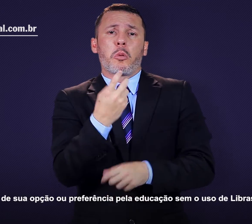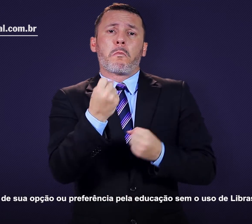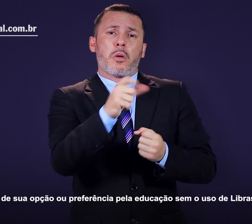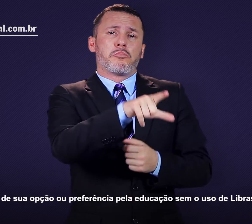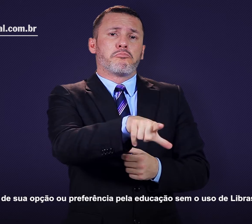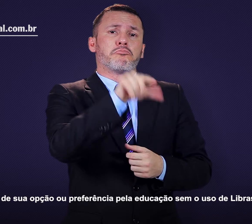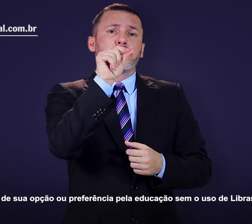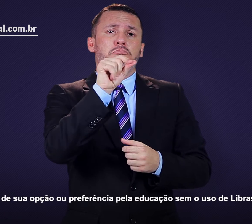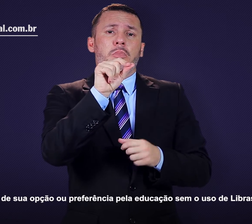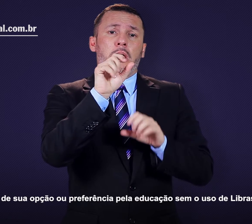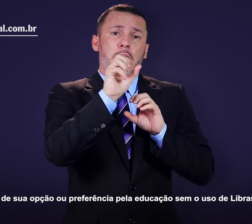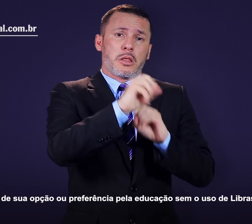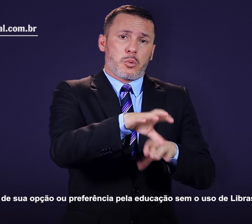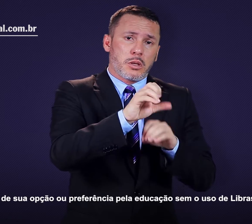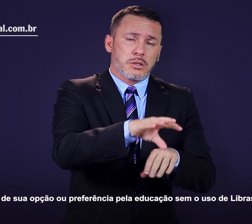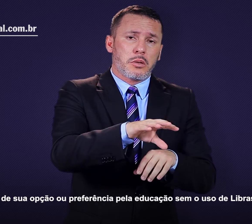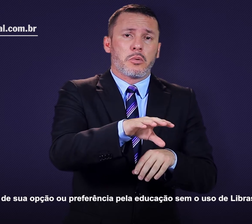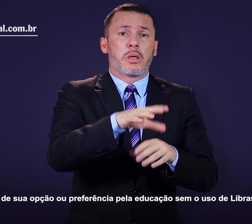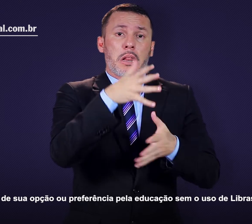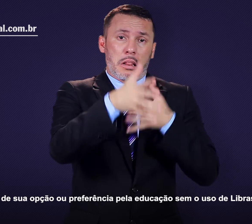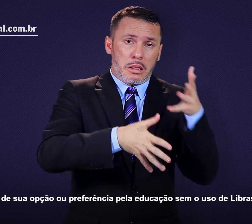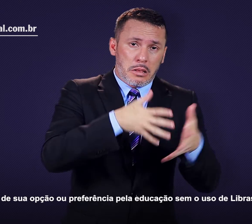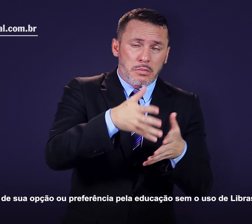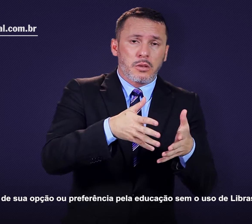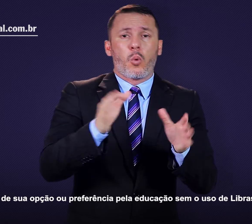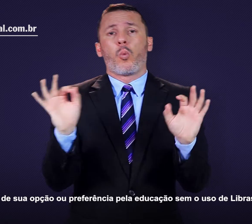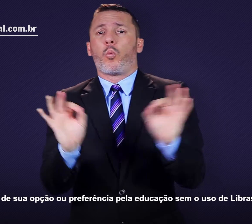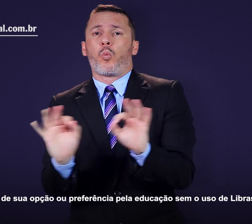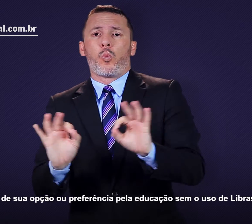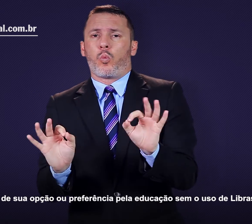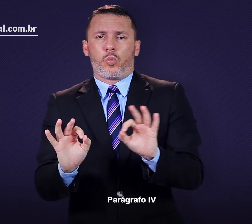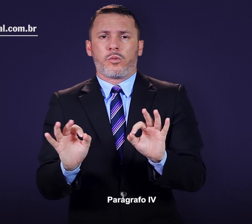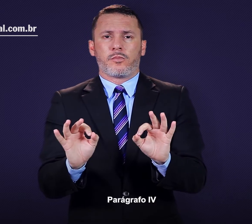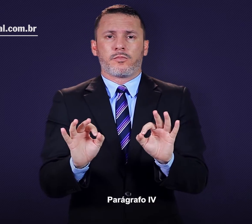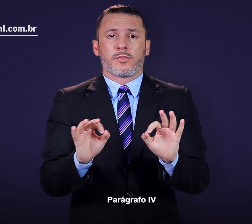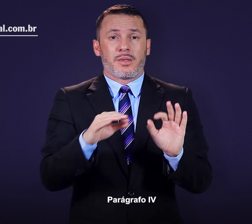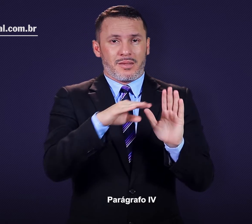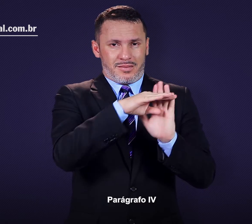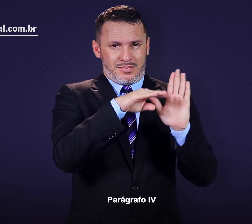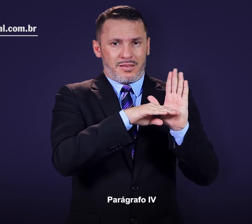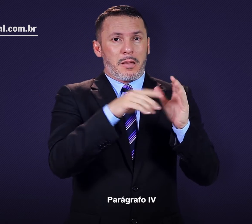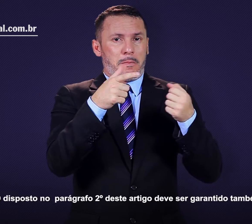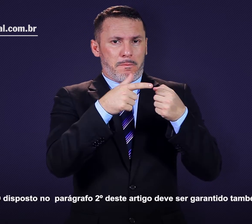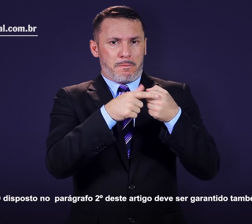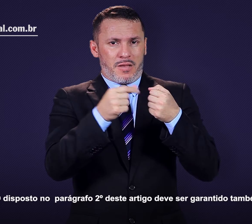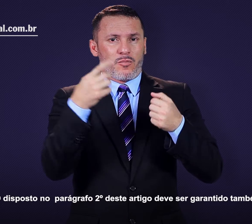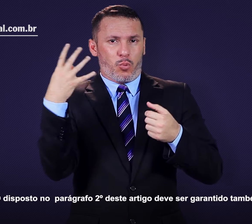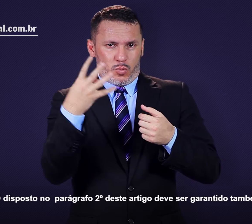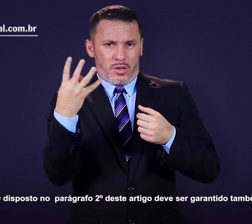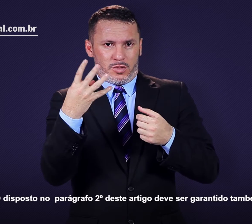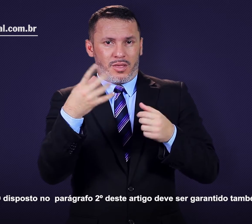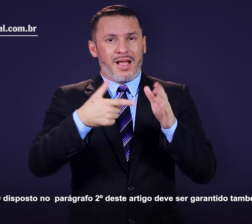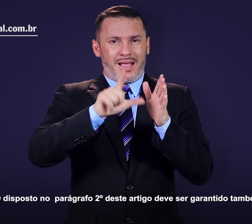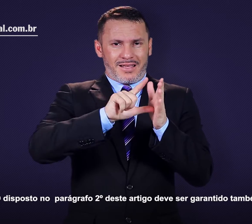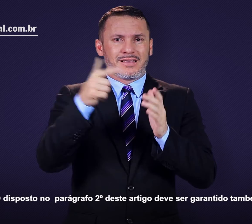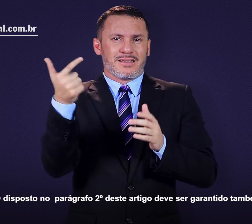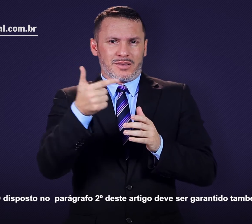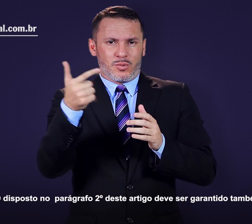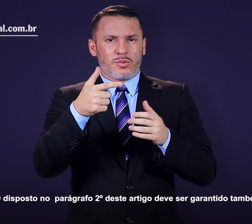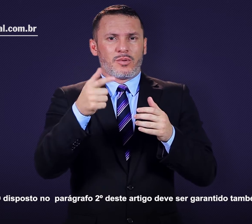sua opção ou preferência pela educação sem o uso de libras. § 4º. O disposto no parágrafo 2º deste artigo